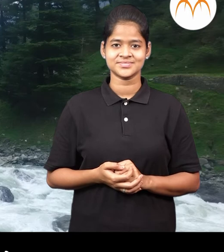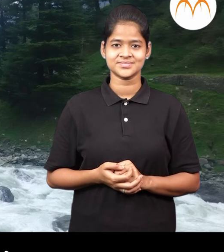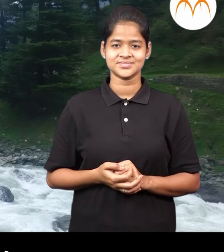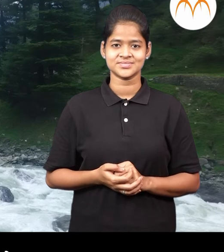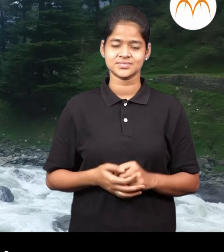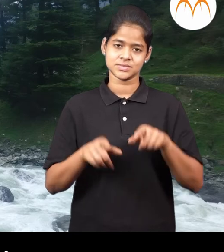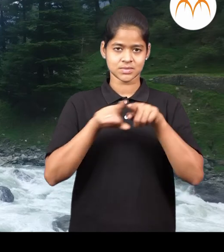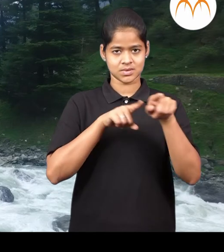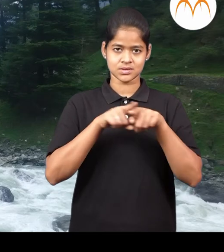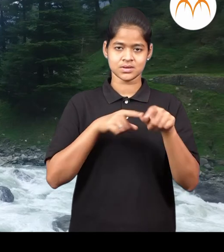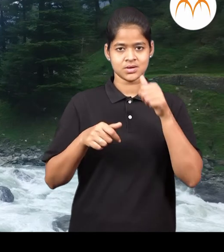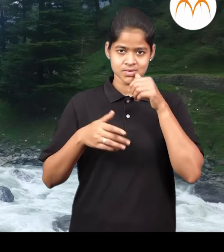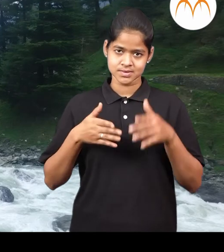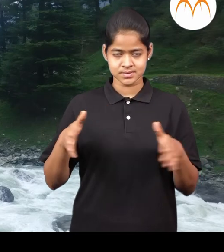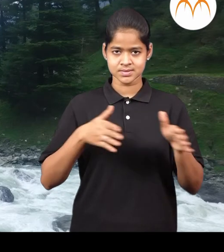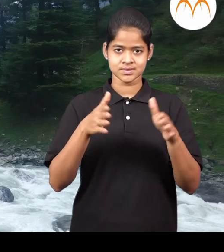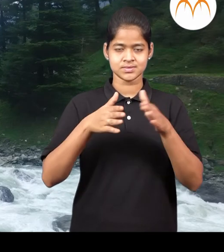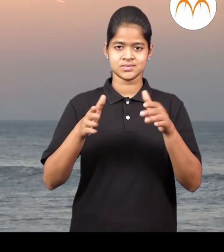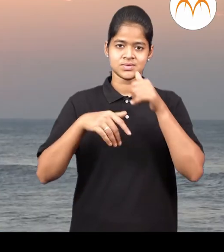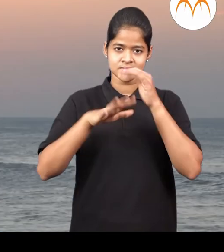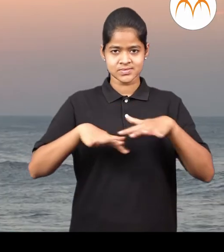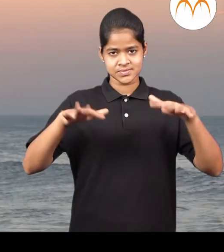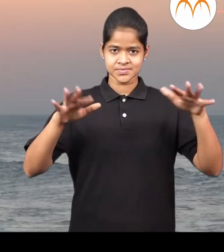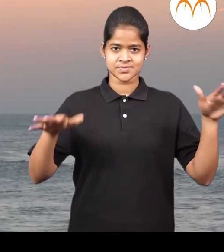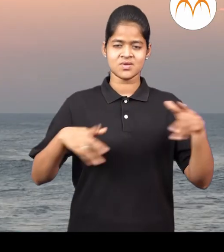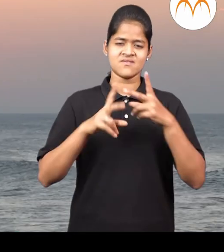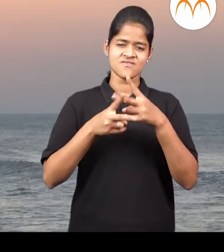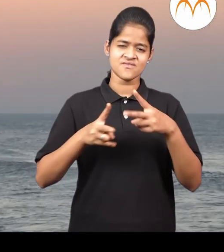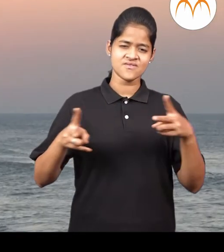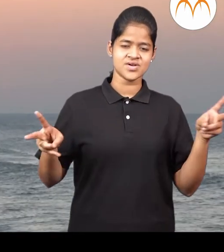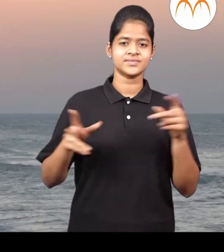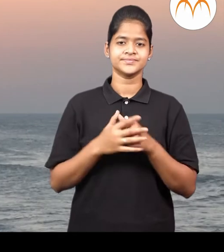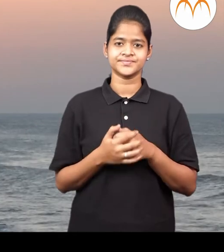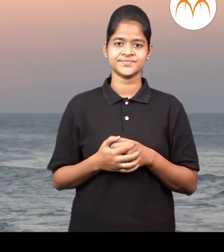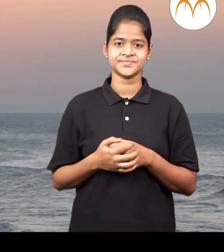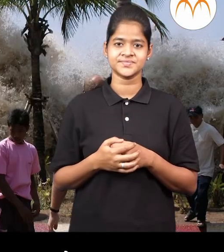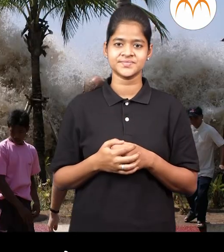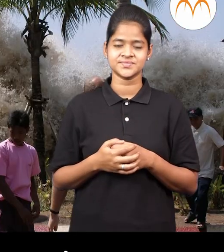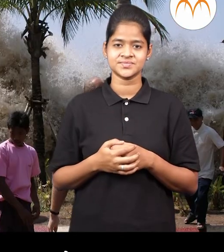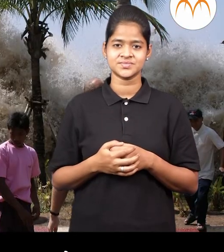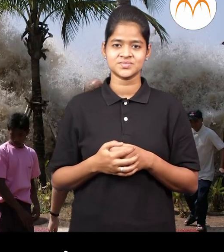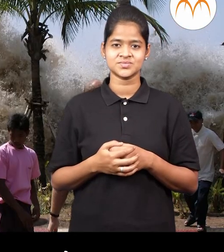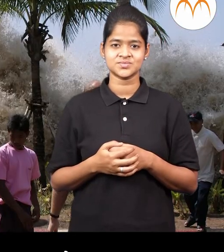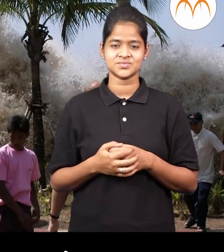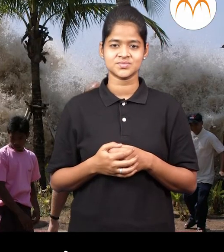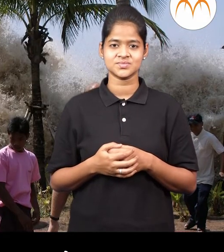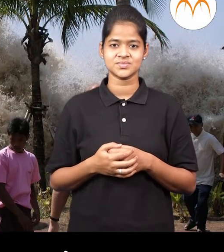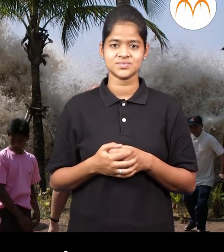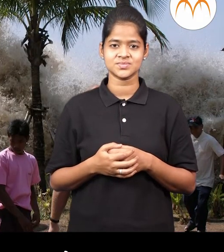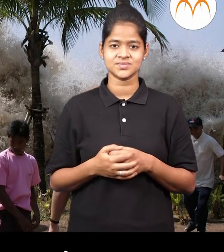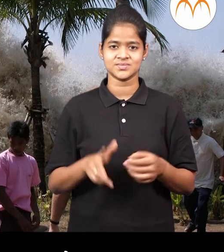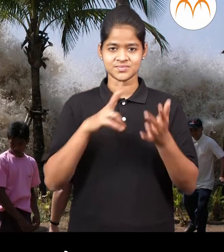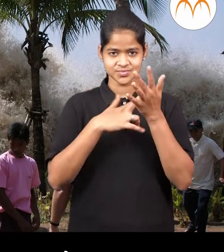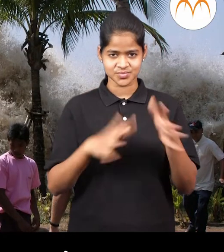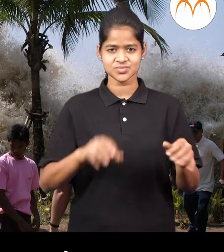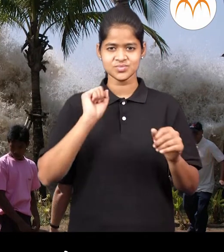मंटात उधारनार्थ, नदी, समुद्र, इत्यादी निसरगात काही वेला फार